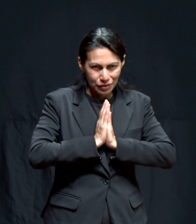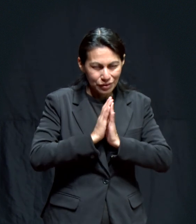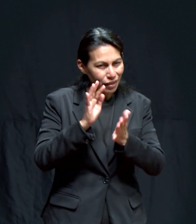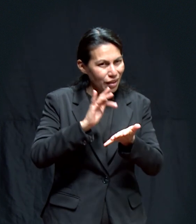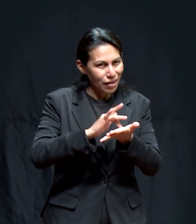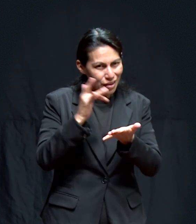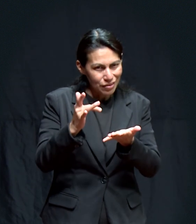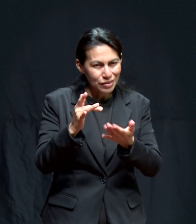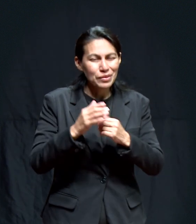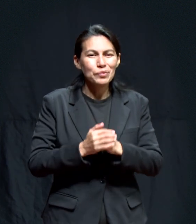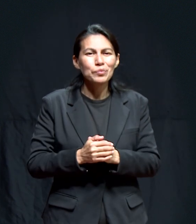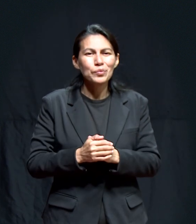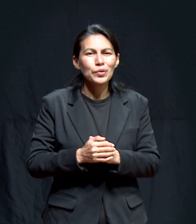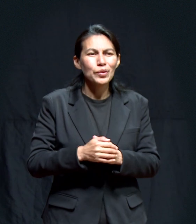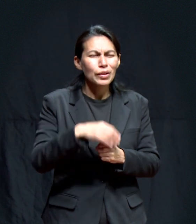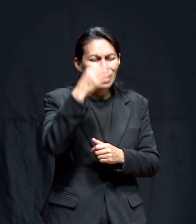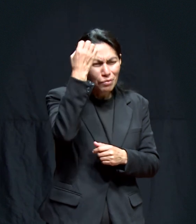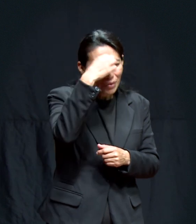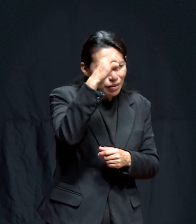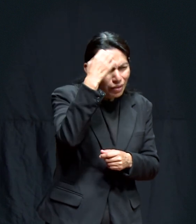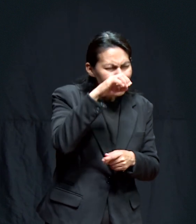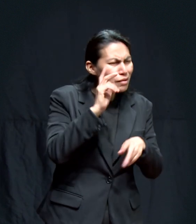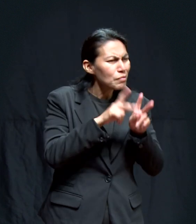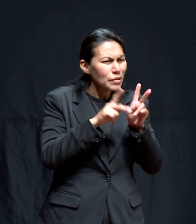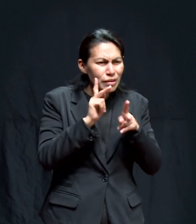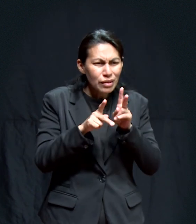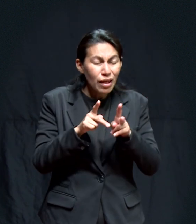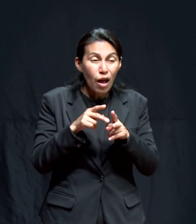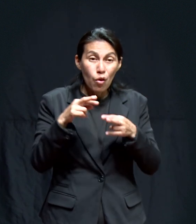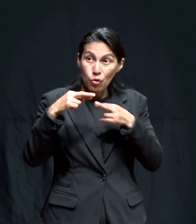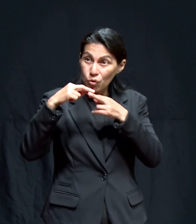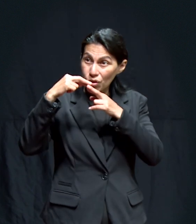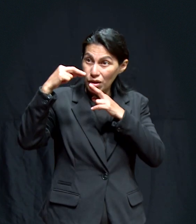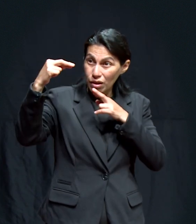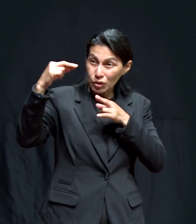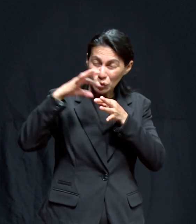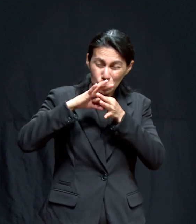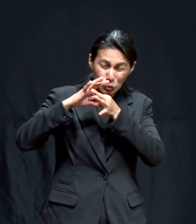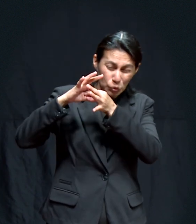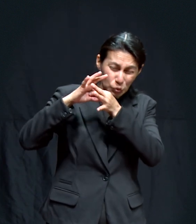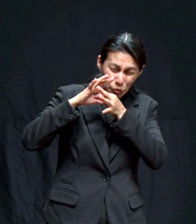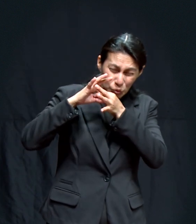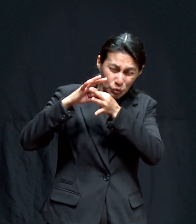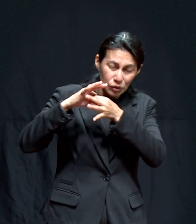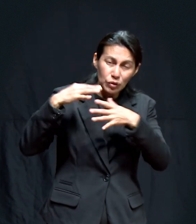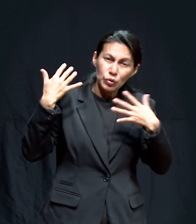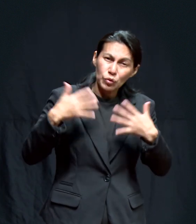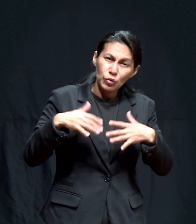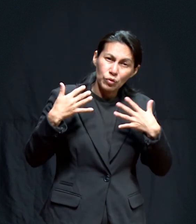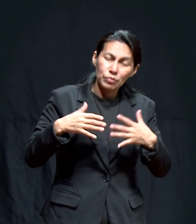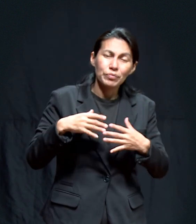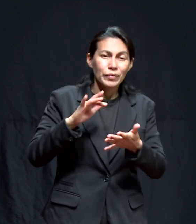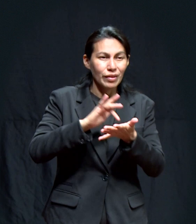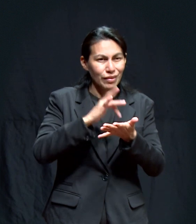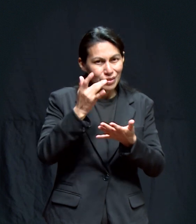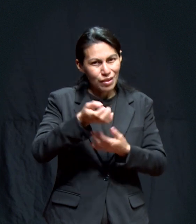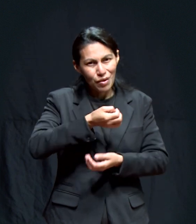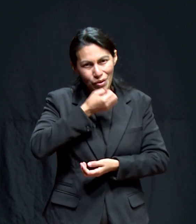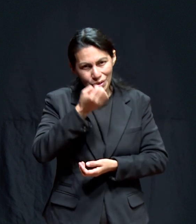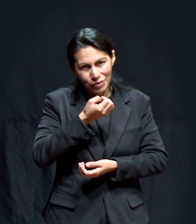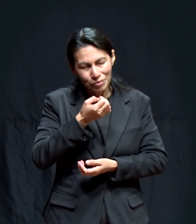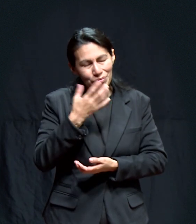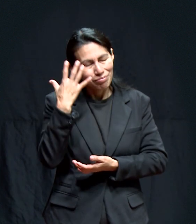Elvia Por estar con nosotros Compartí tus experiencias Tu relación íntima Con Dios A través de la oración